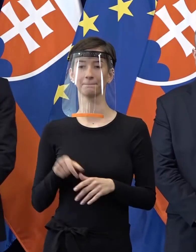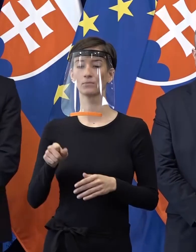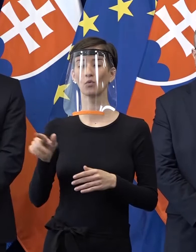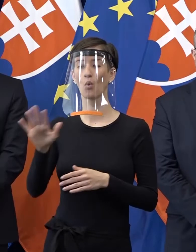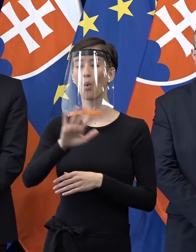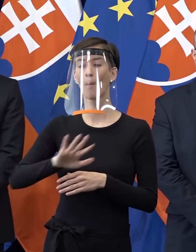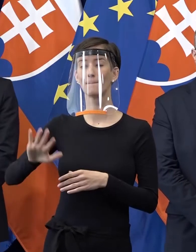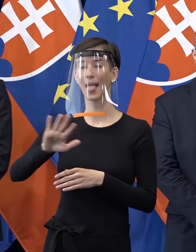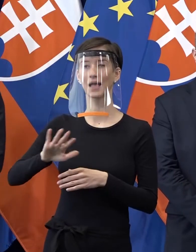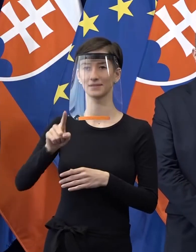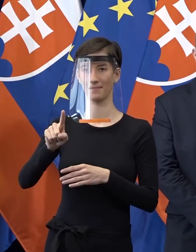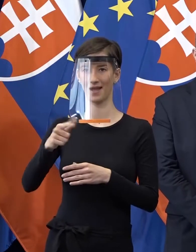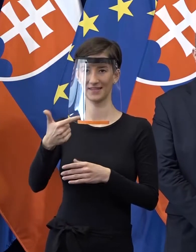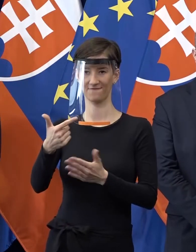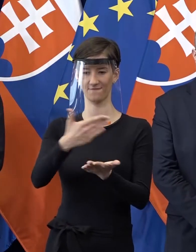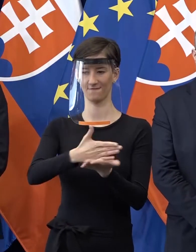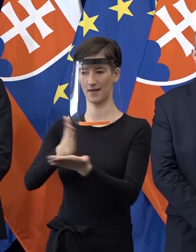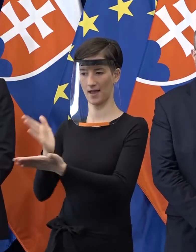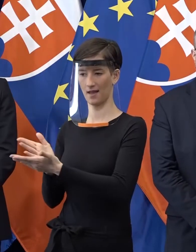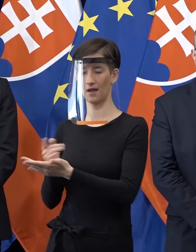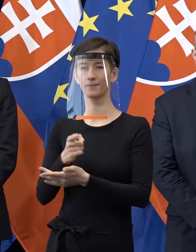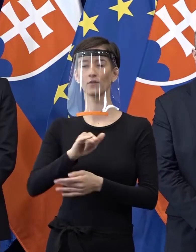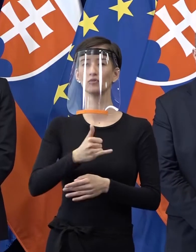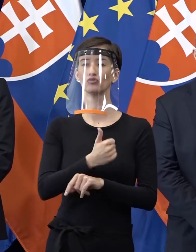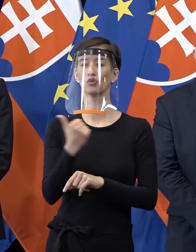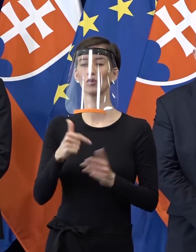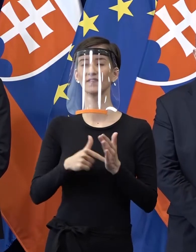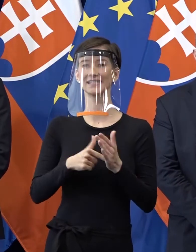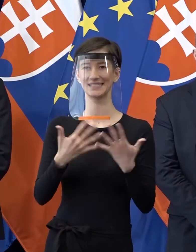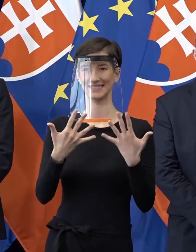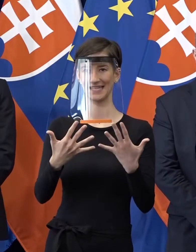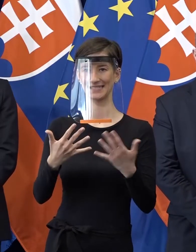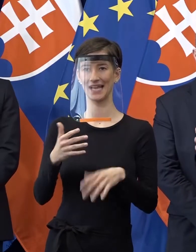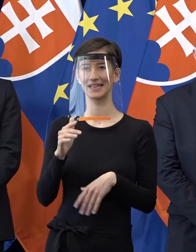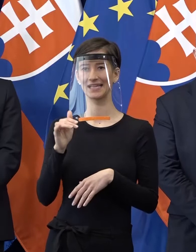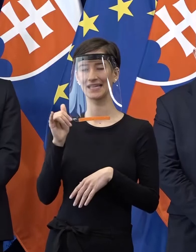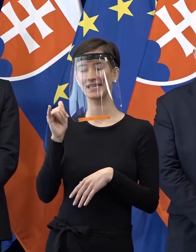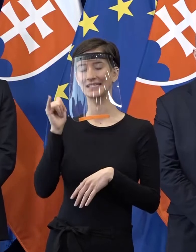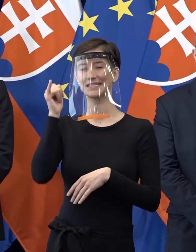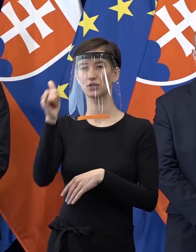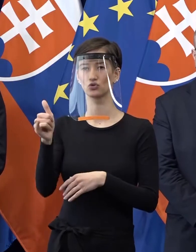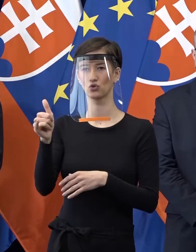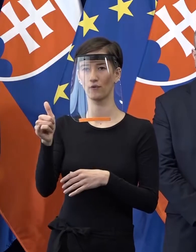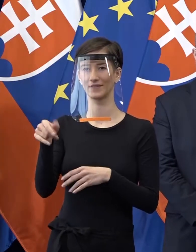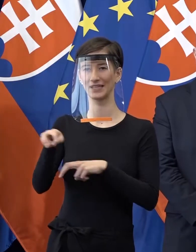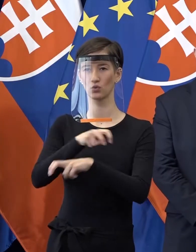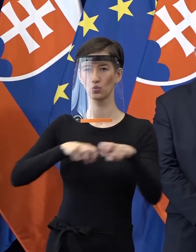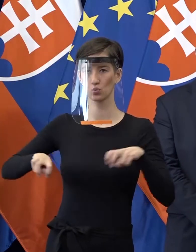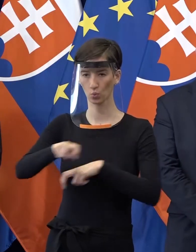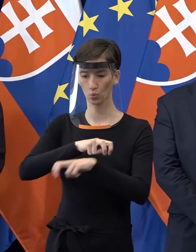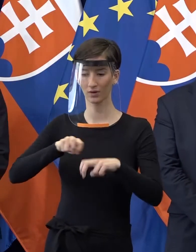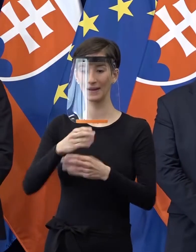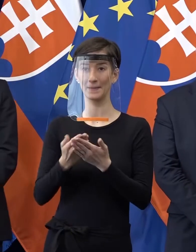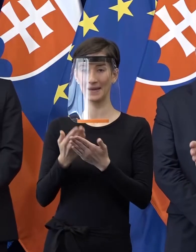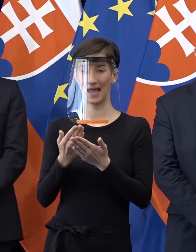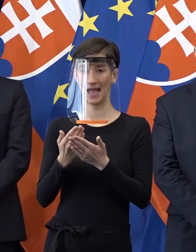na dva rezorty. Ešte v roku 2010, počas našej prvej vlády, cestovný ruch, ale nie ako celok, ale časť prešiel pod ministerstvo